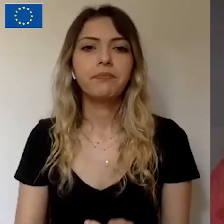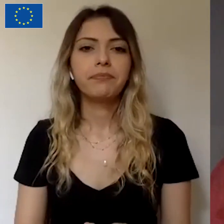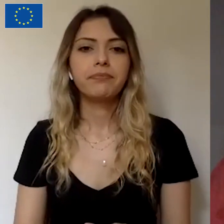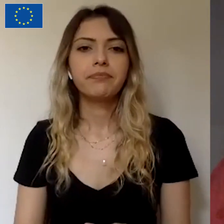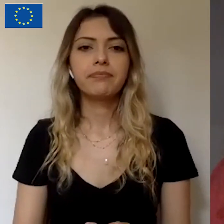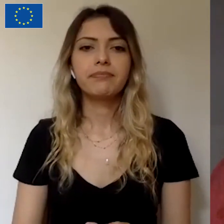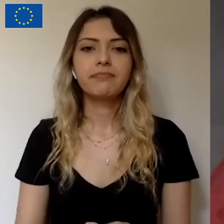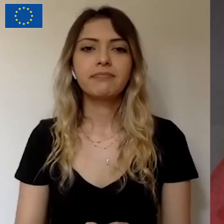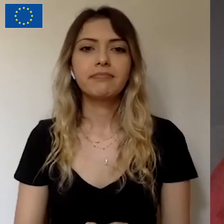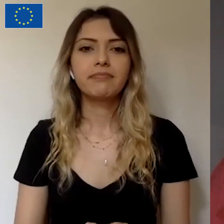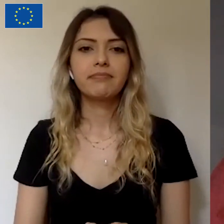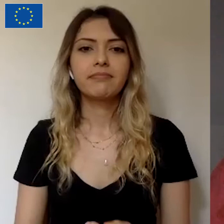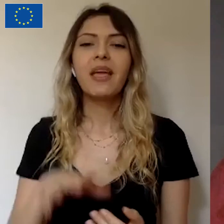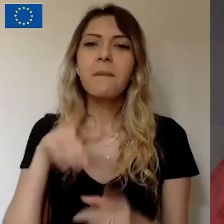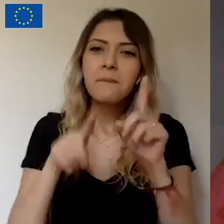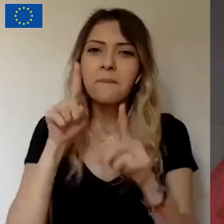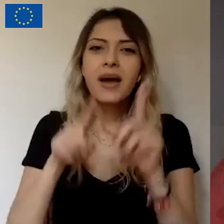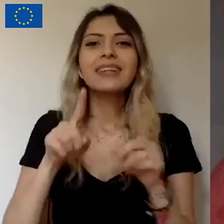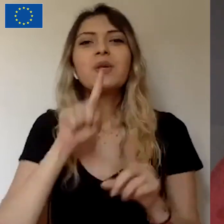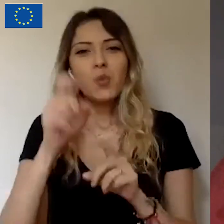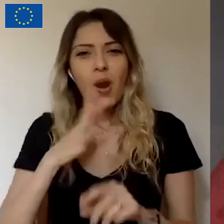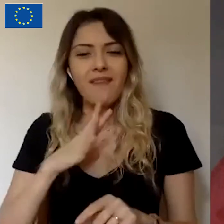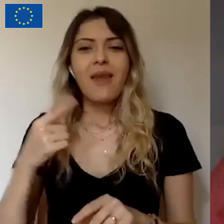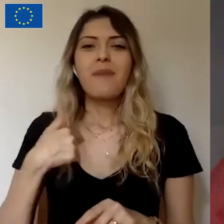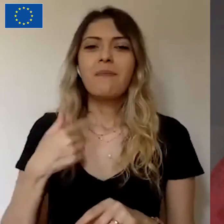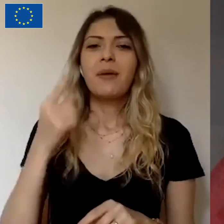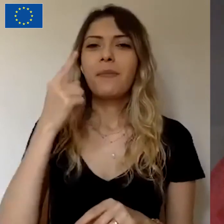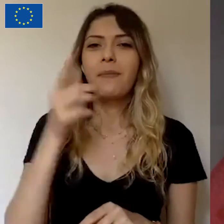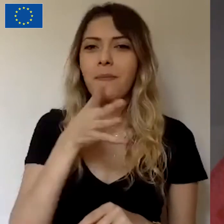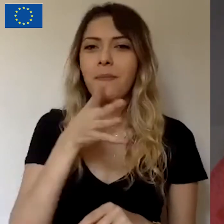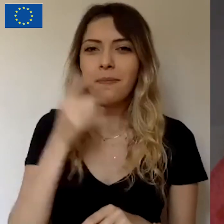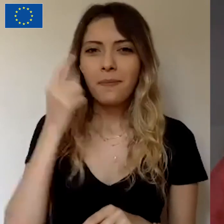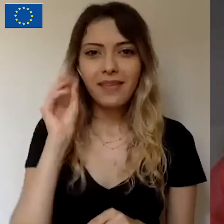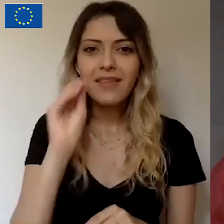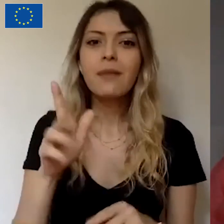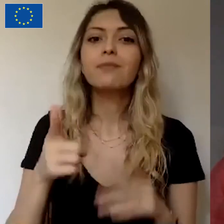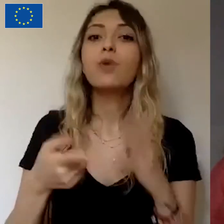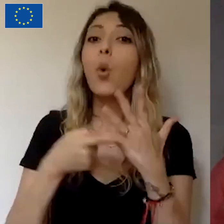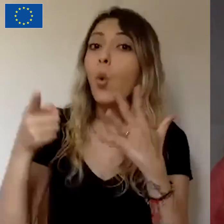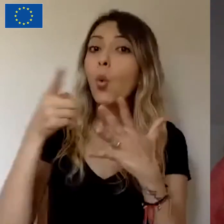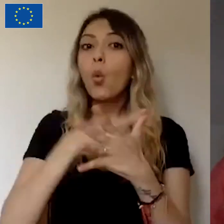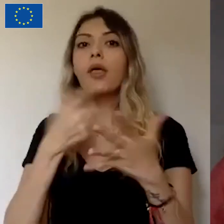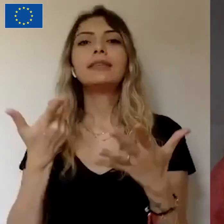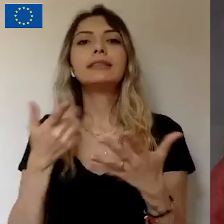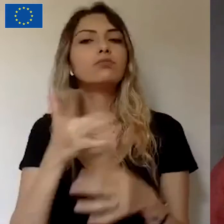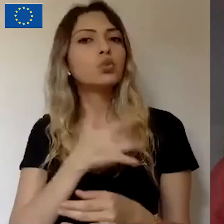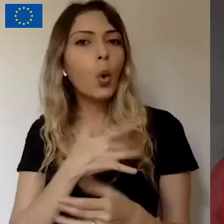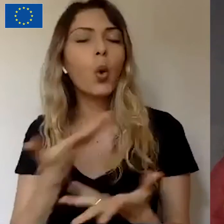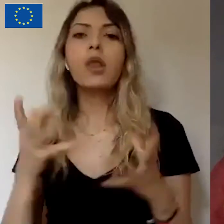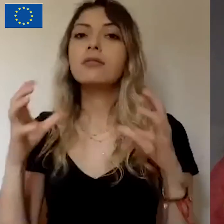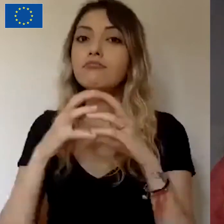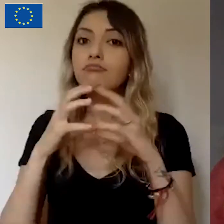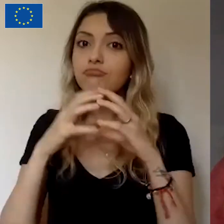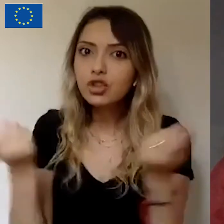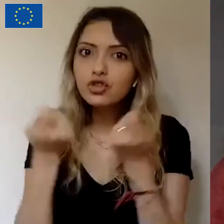STK'lara birkaç tane tüyo vereyim. Yönetim kurulu, gönüllüleriniz, ekibinizde çalışanlar mesela böyle bir